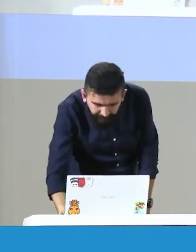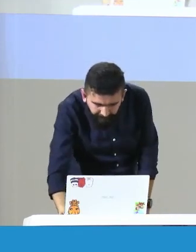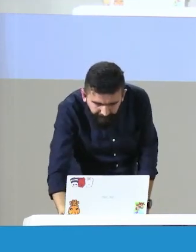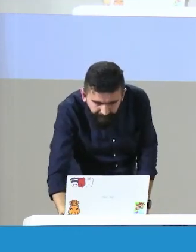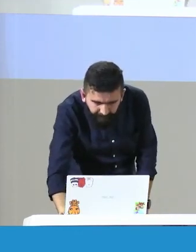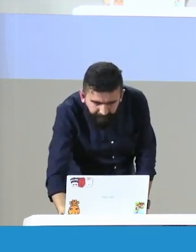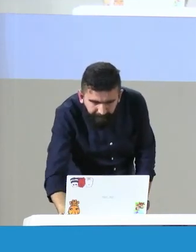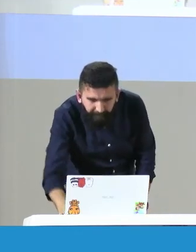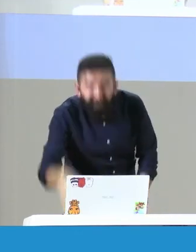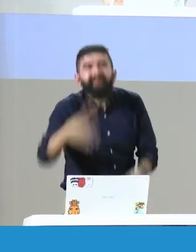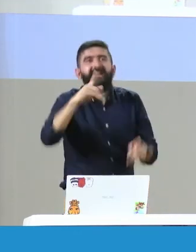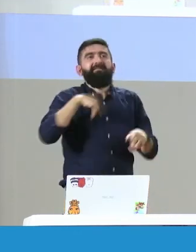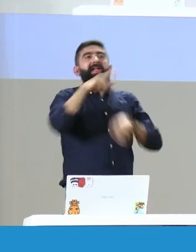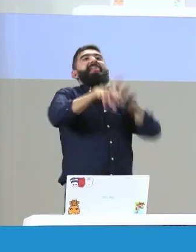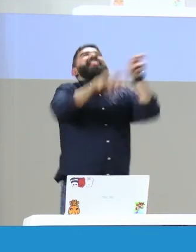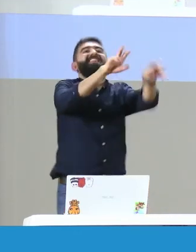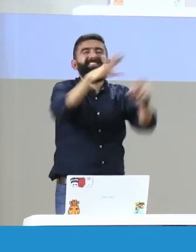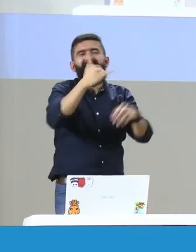tiene planeado desde el INSOR con estas etapas.